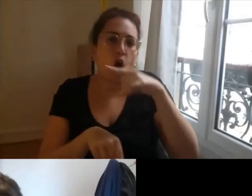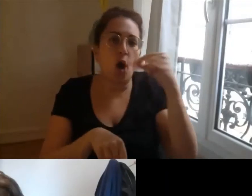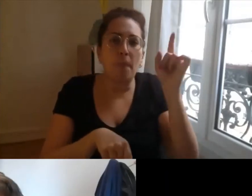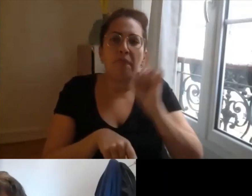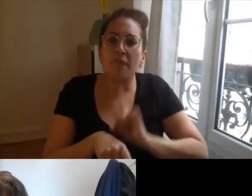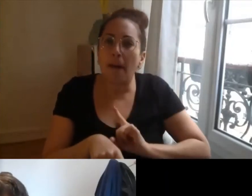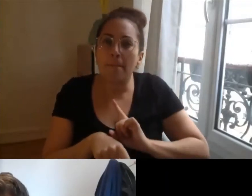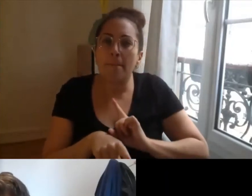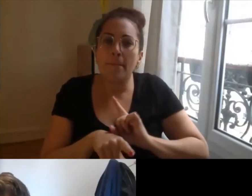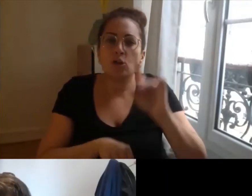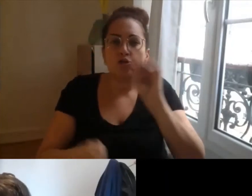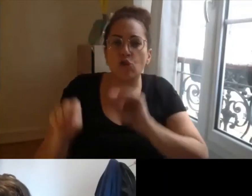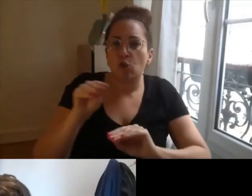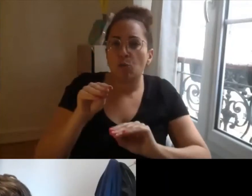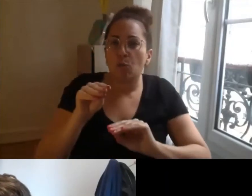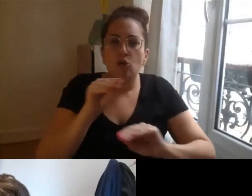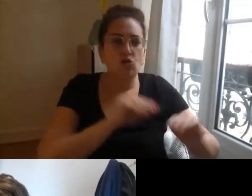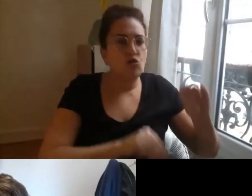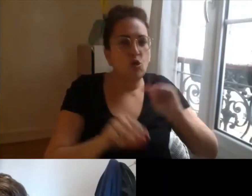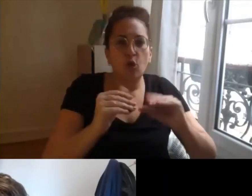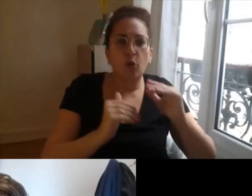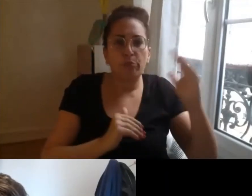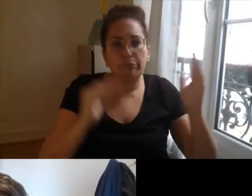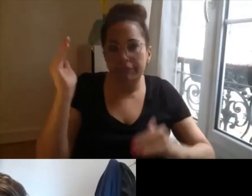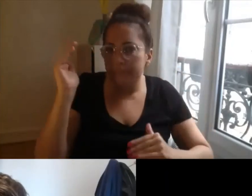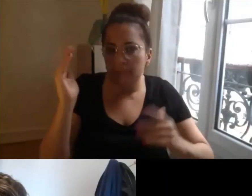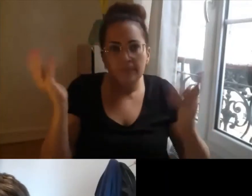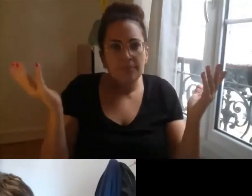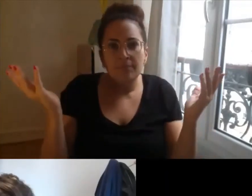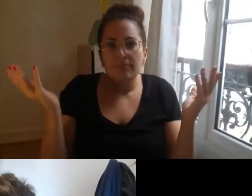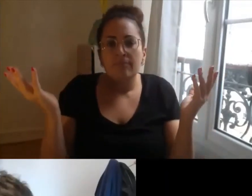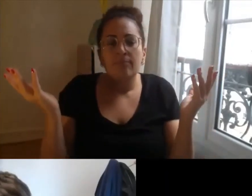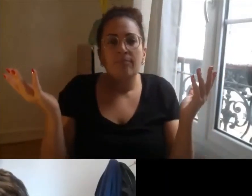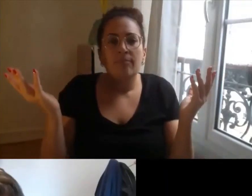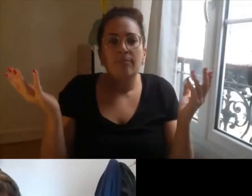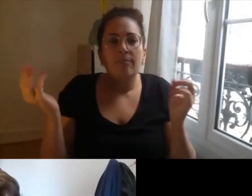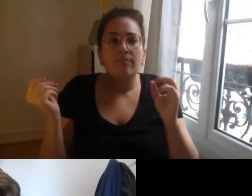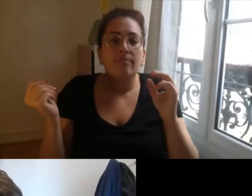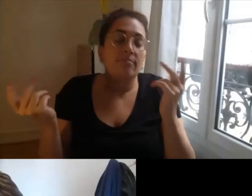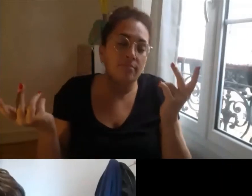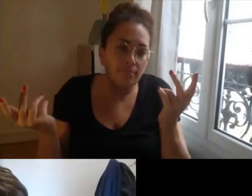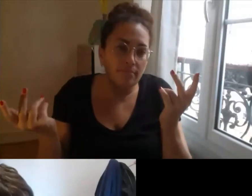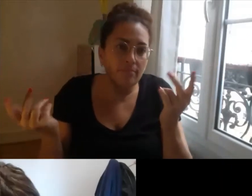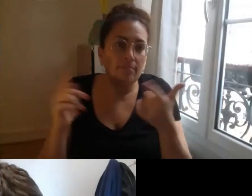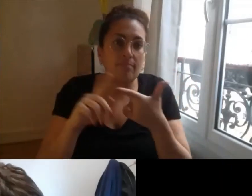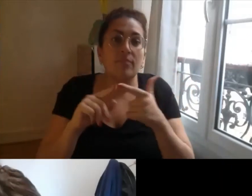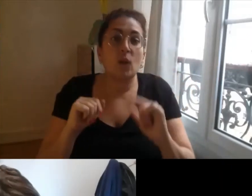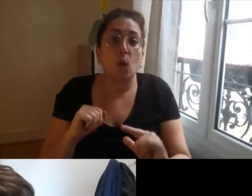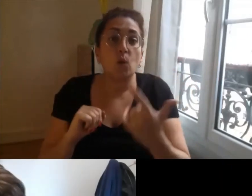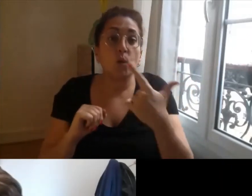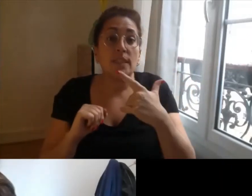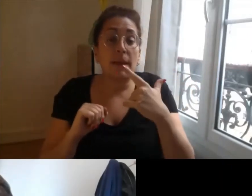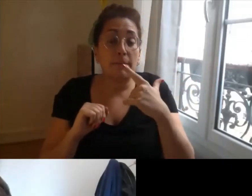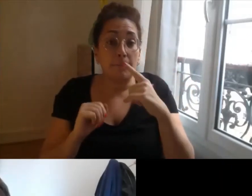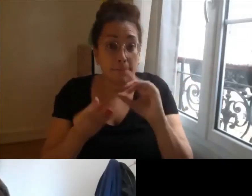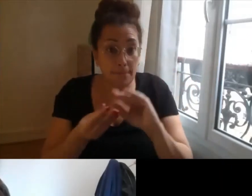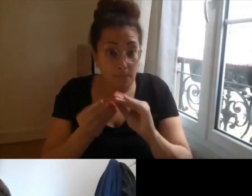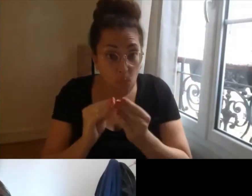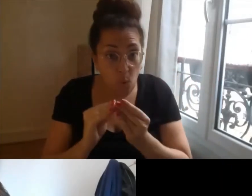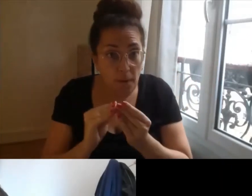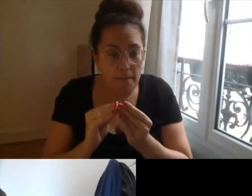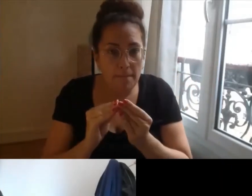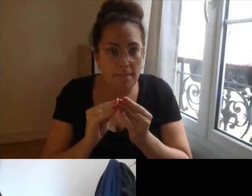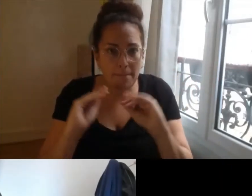je tiens aussi à souligner que ce sont des difficultés qui ça on l'avait pas du tout anticipé à l'époque où le projet a été